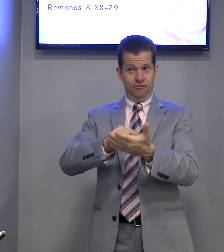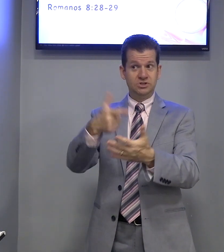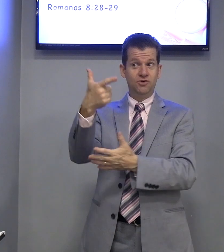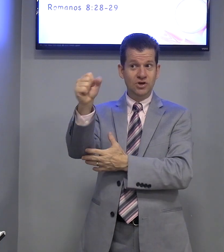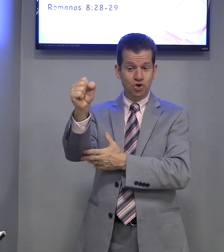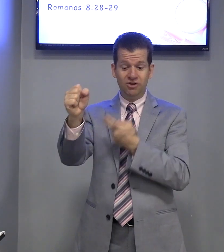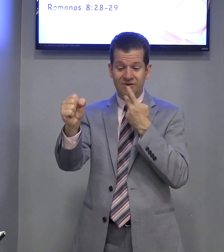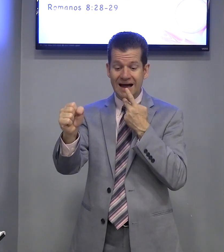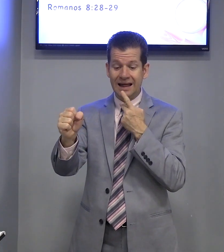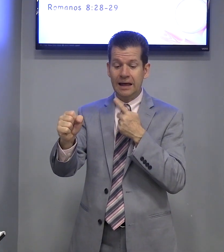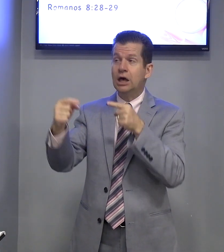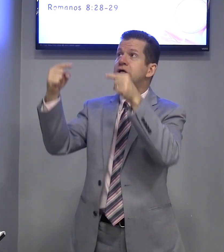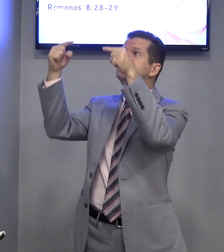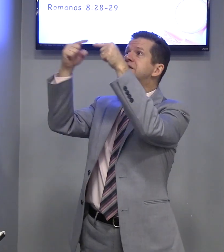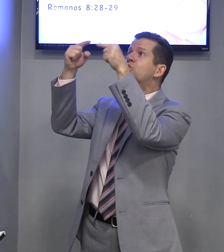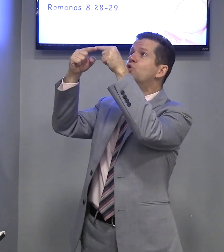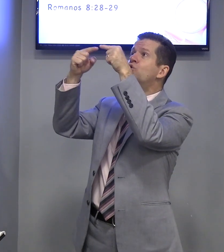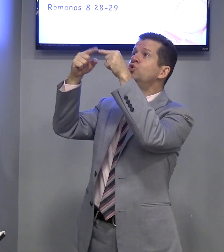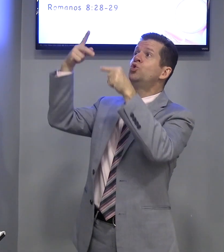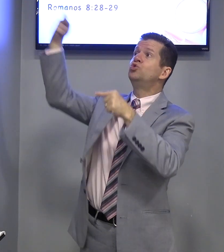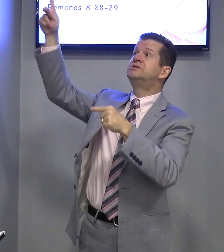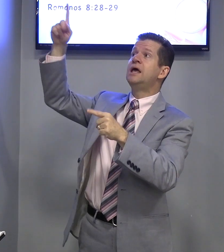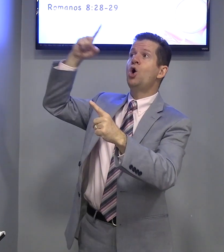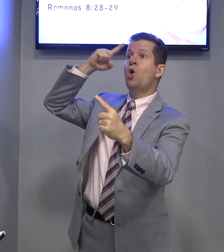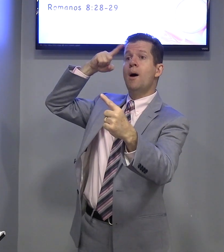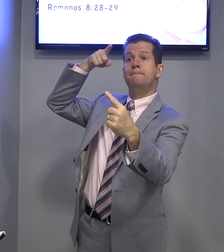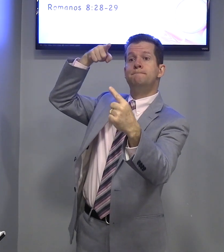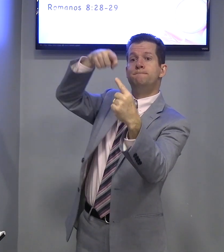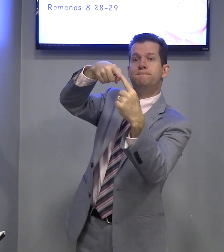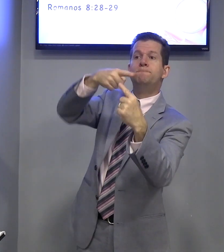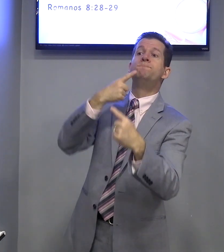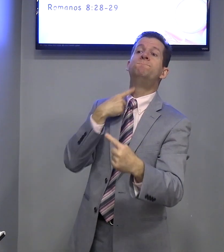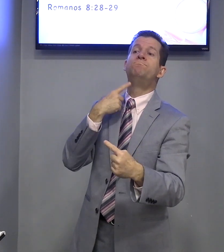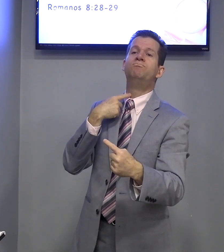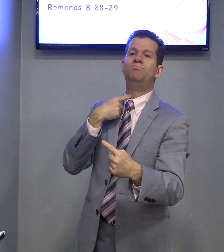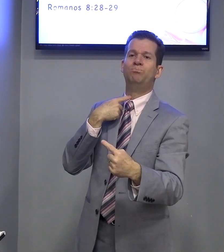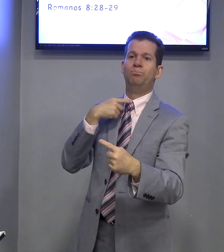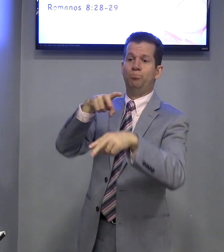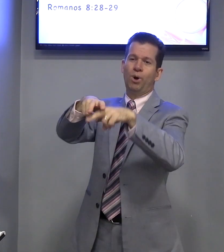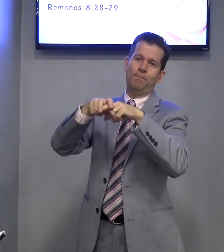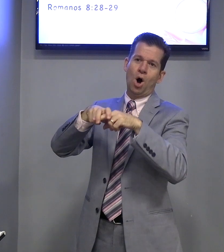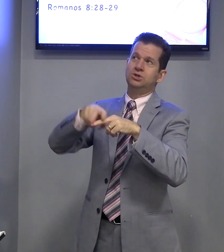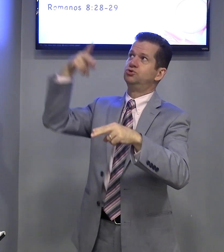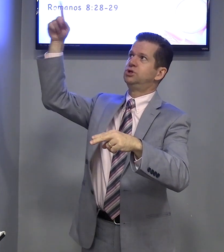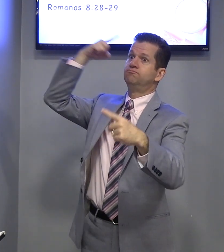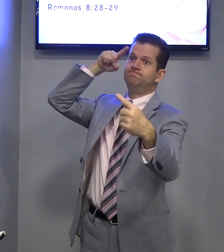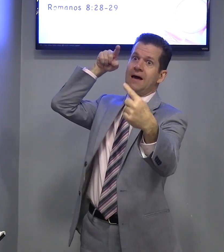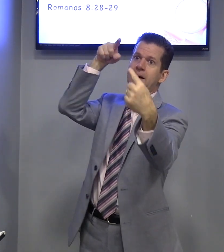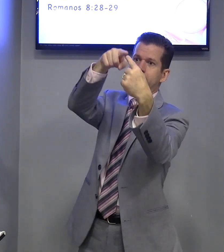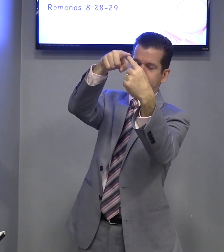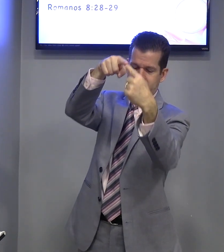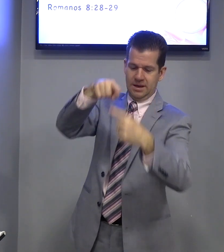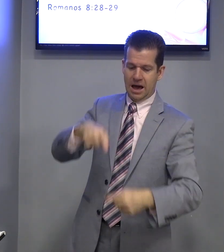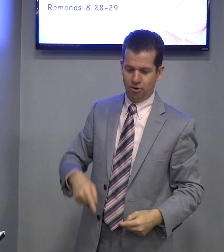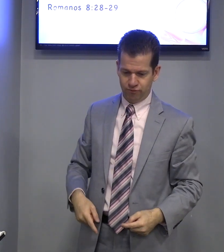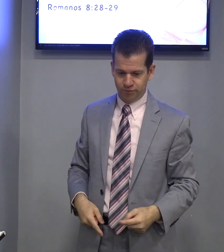Versículo 28, fala segundo o seu propósito, o seu alvo.